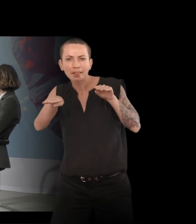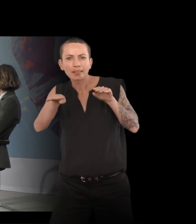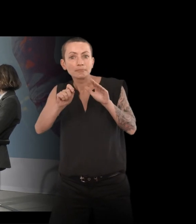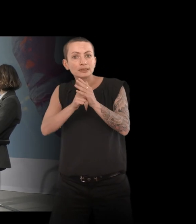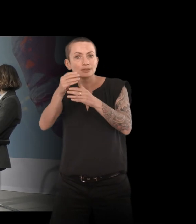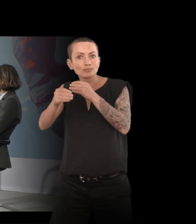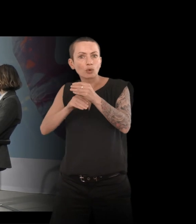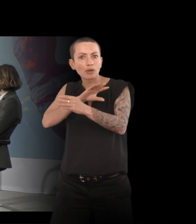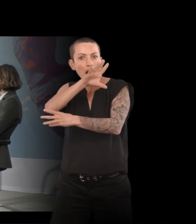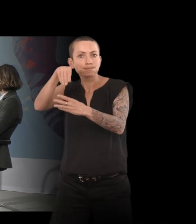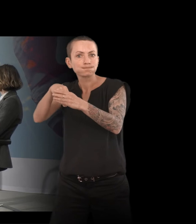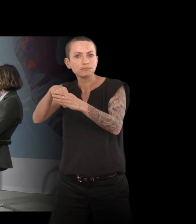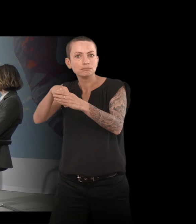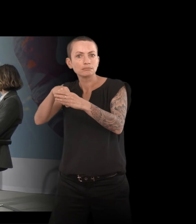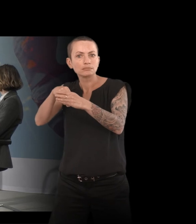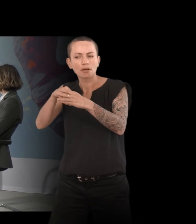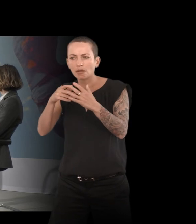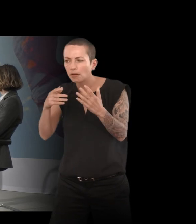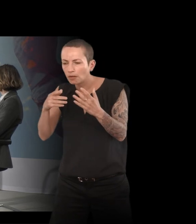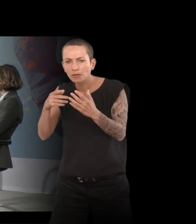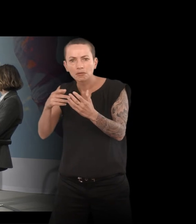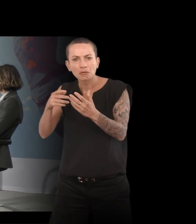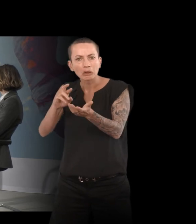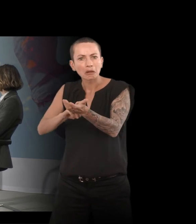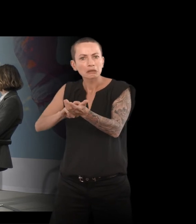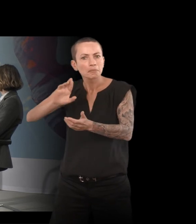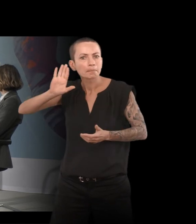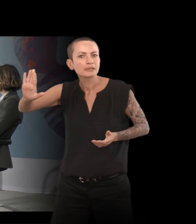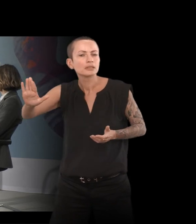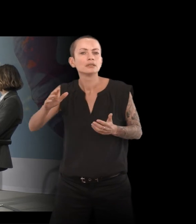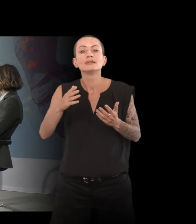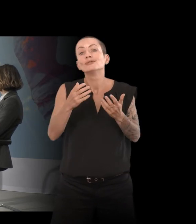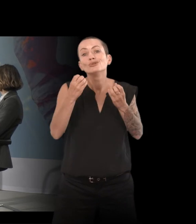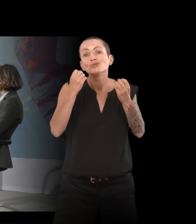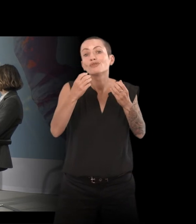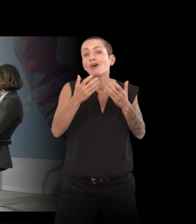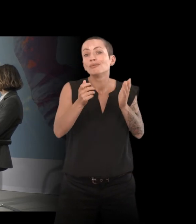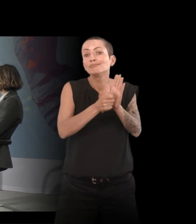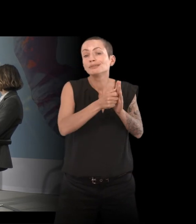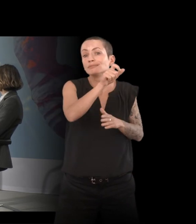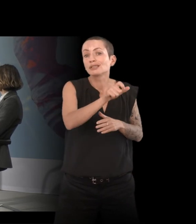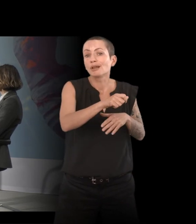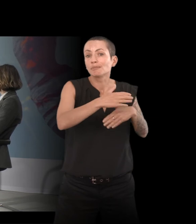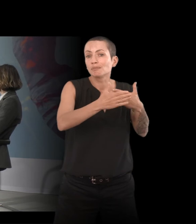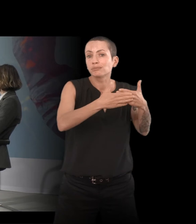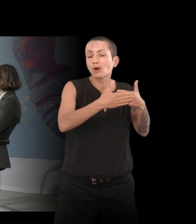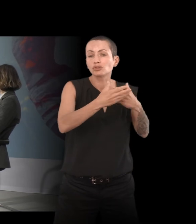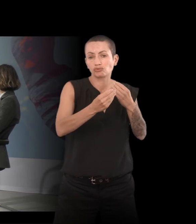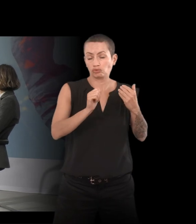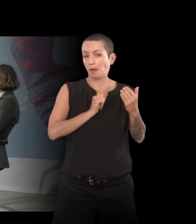rend compte à quel point il vit à son propre rythme. Et d'ailleurs, souvent, quand on a un proche ou soi-même, quand on est dans un monde hospitalier, on se rend compte